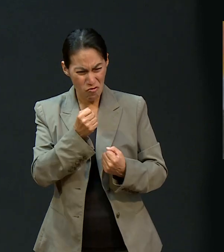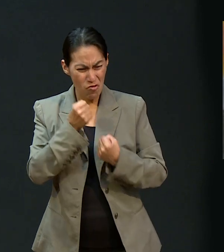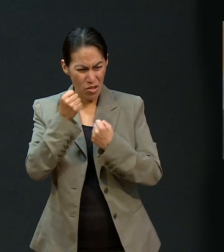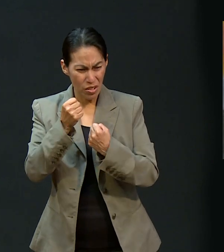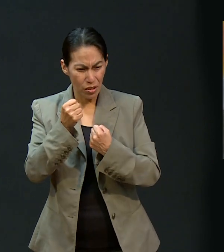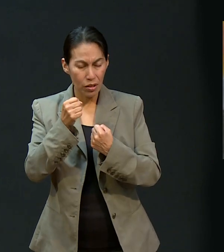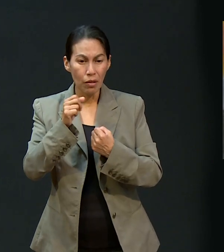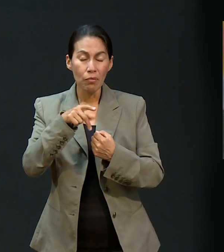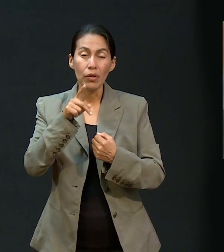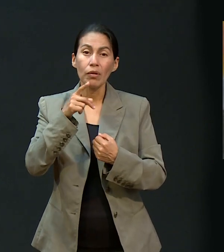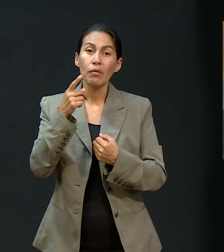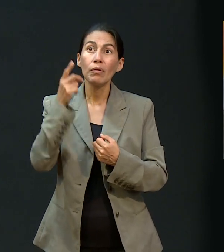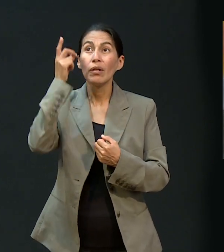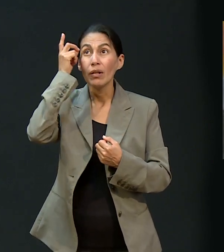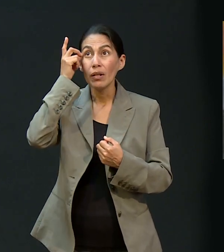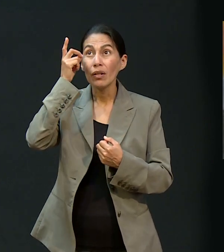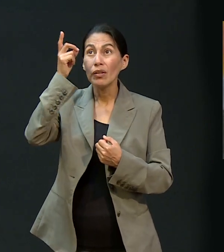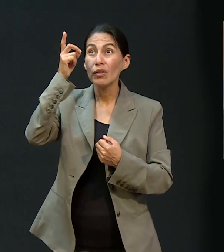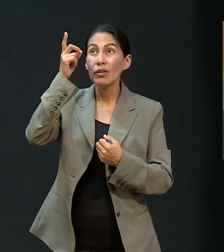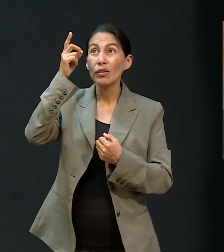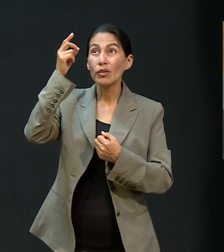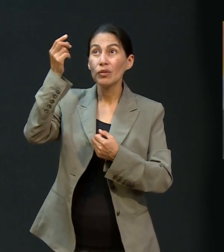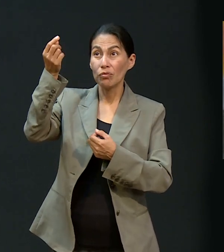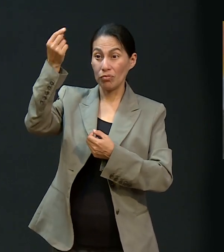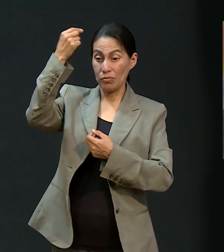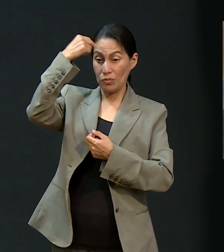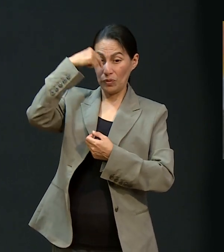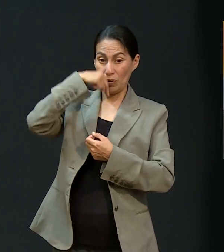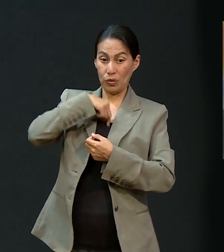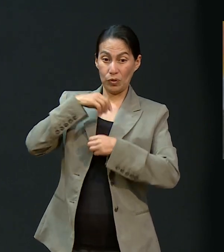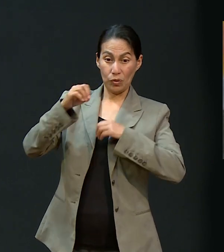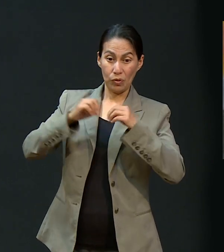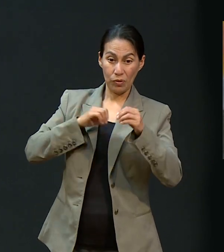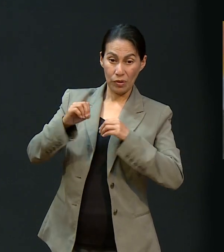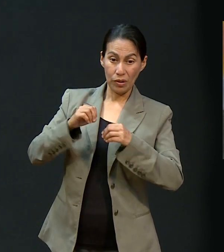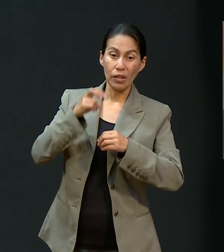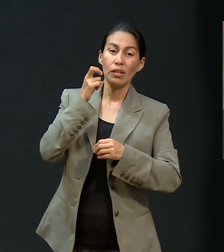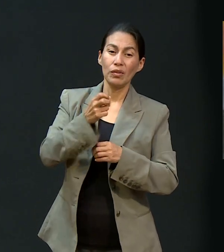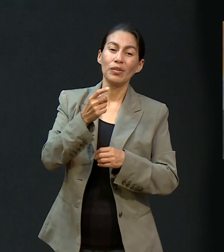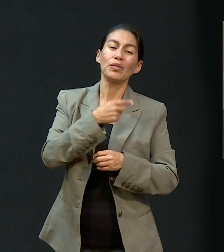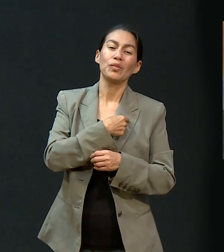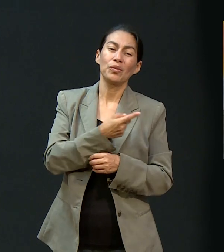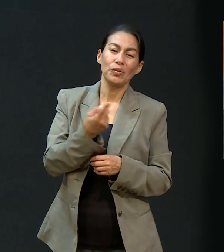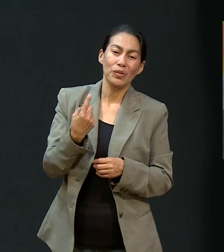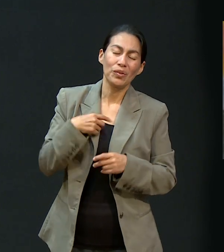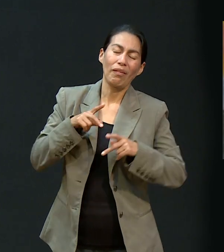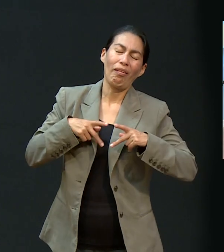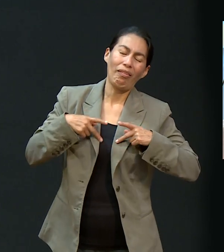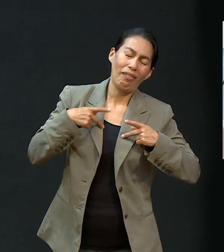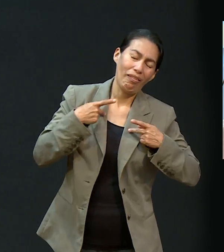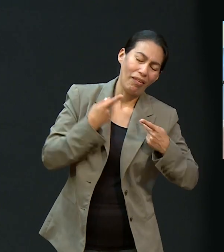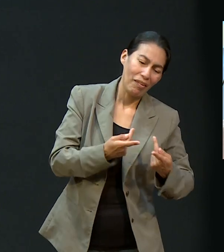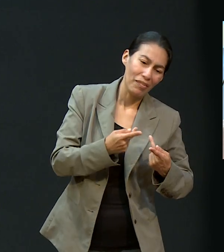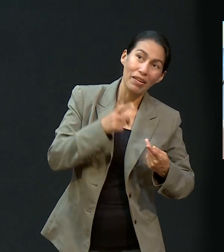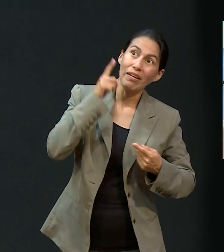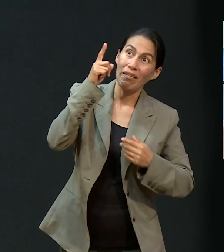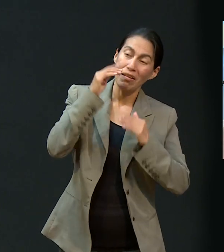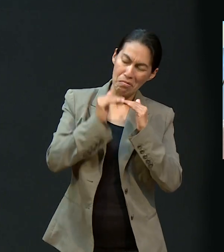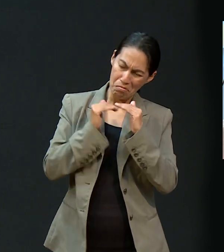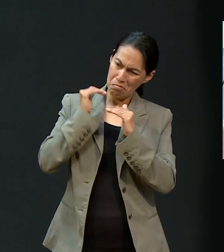para que Cristo actúe en nuestras vidas, debemos reconocer nuestras debilidades. Así es. Para que exaltemos su